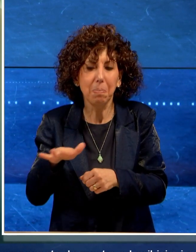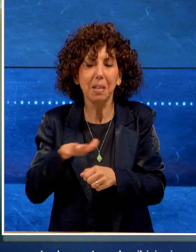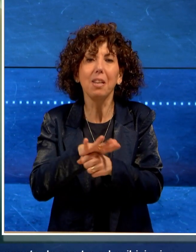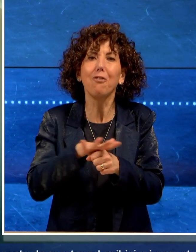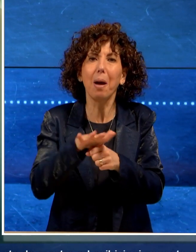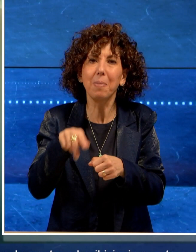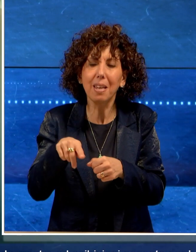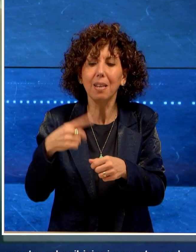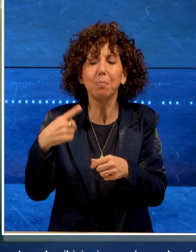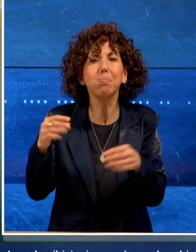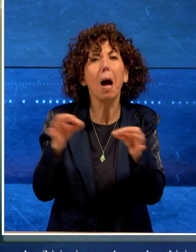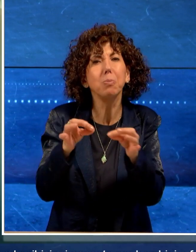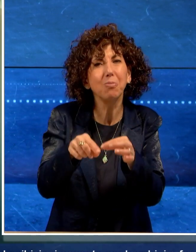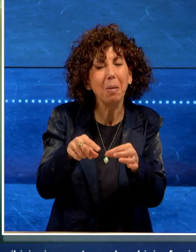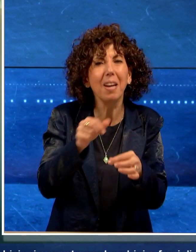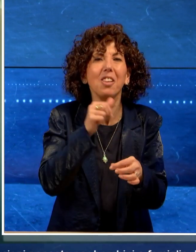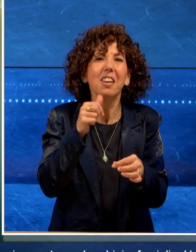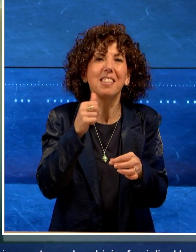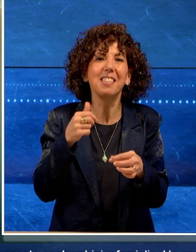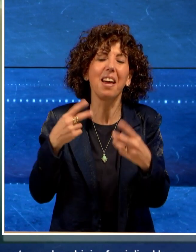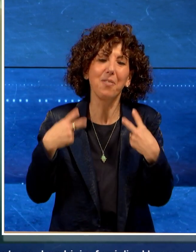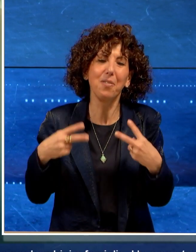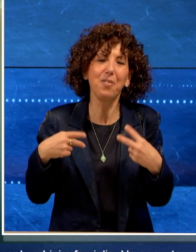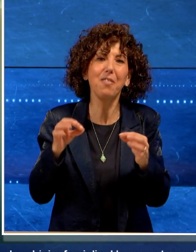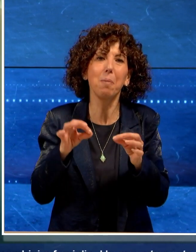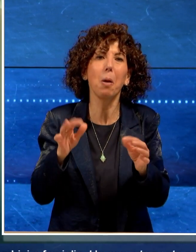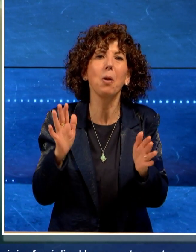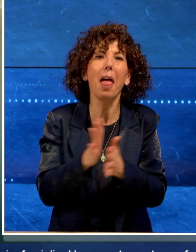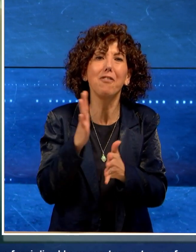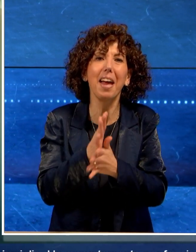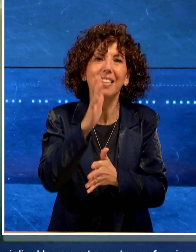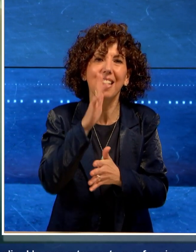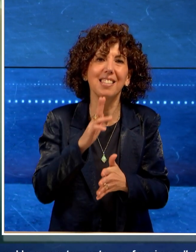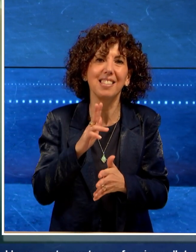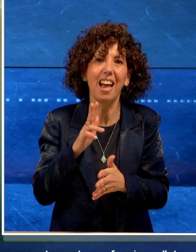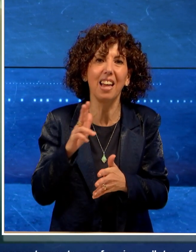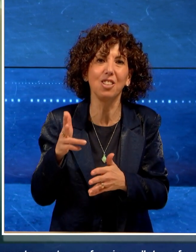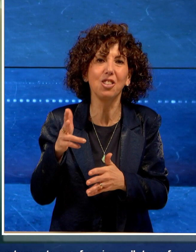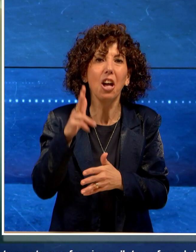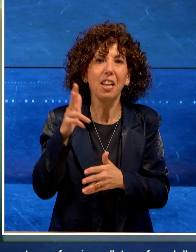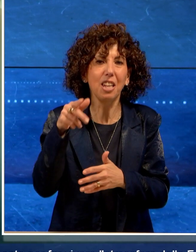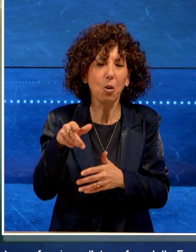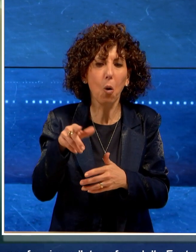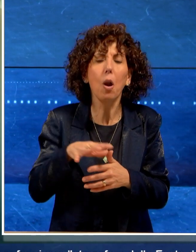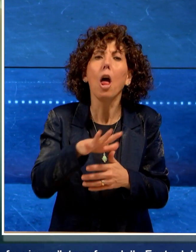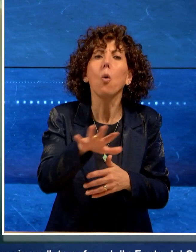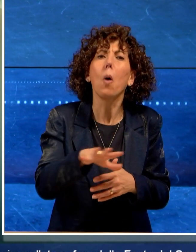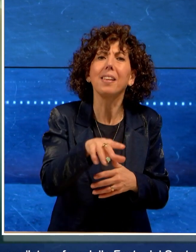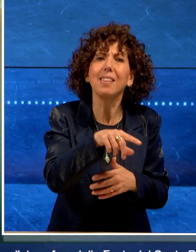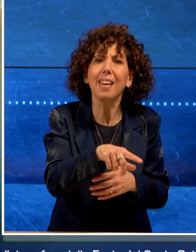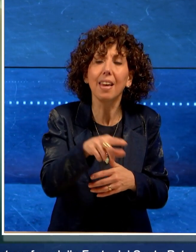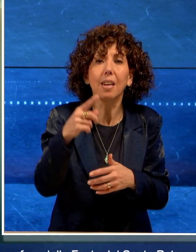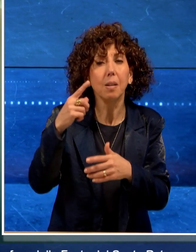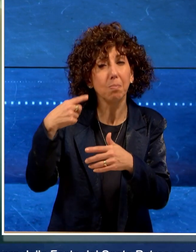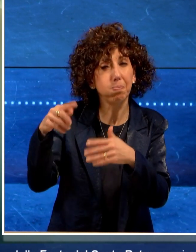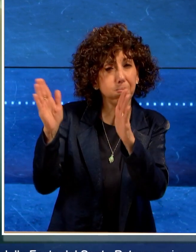Un appuntamento per far vivere l'atmosfera della festa del Santo Patrono nei quartieri. L